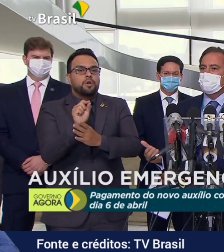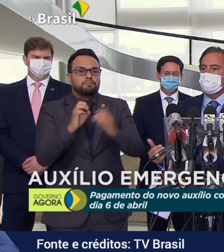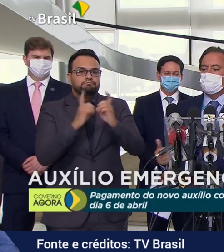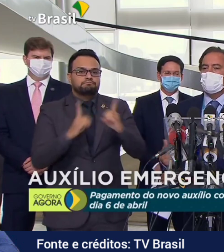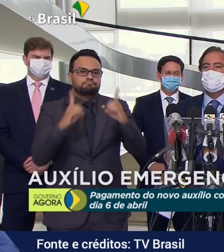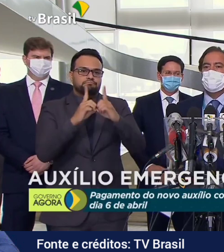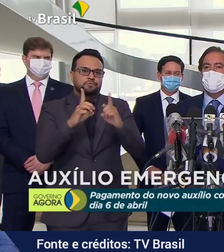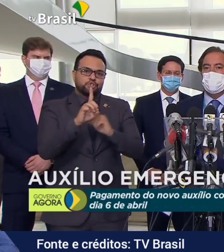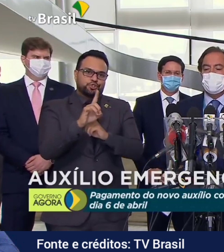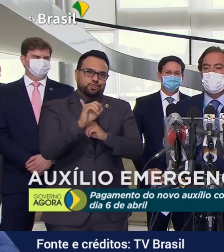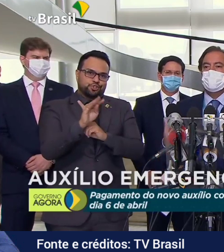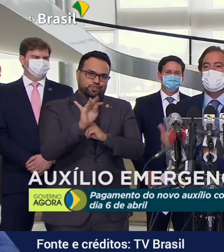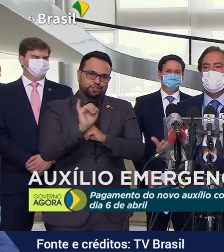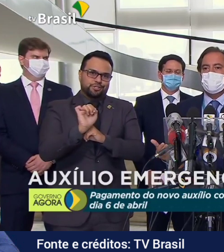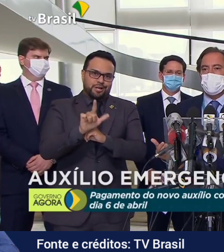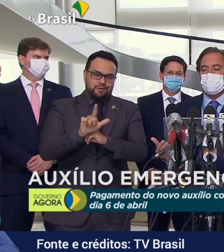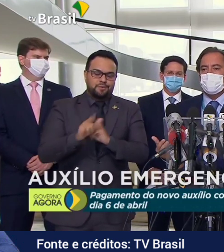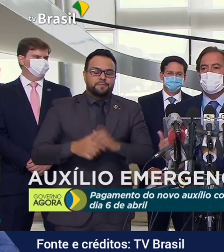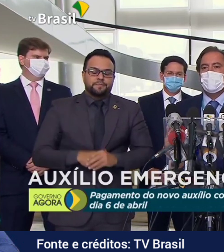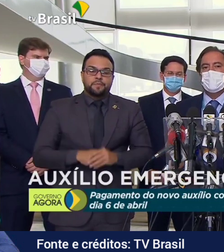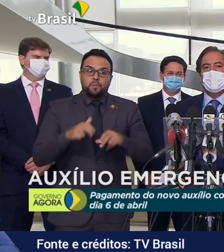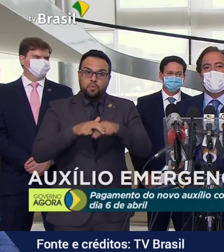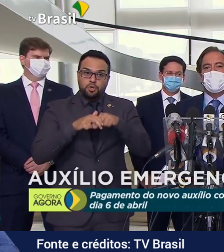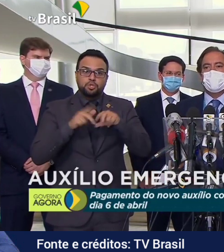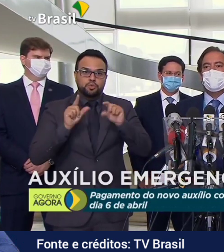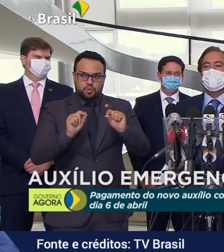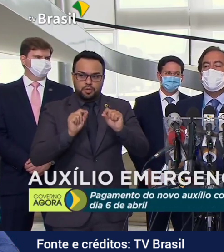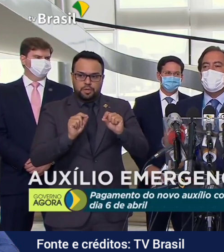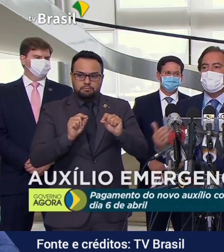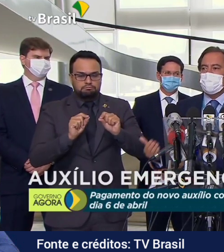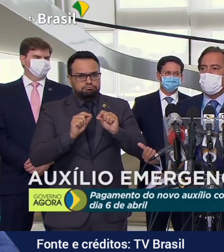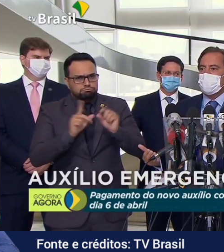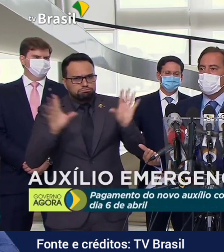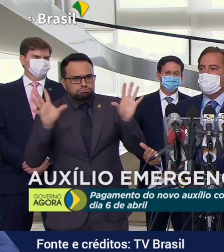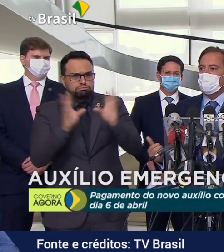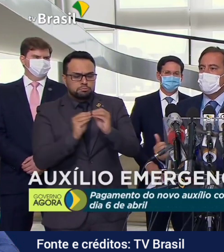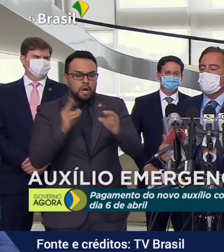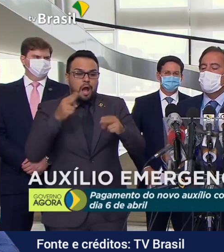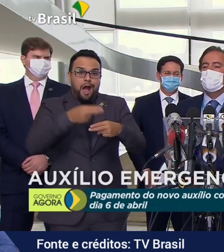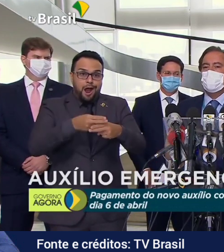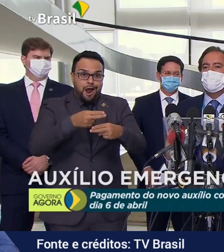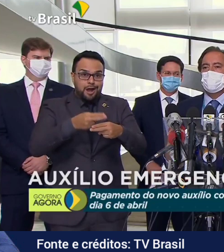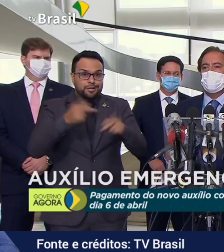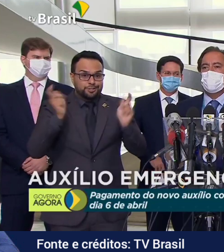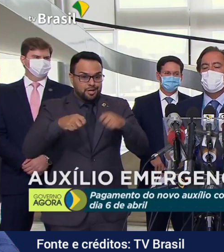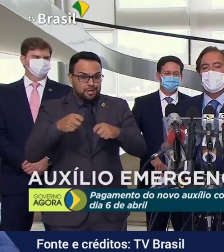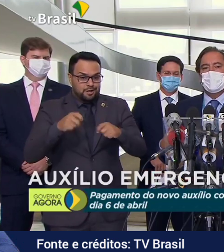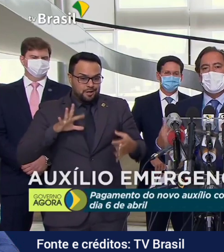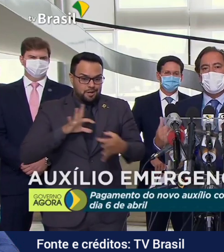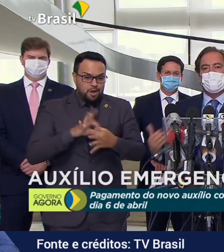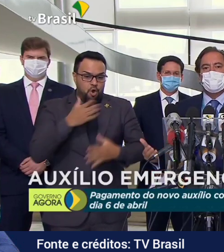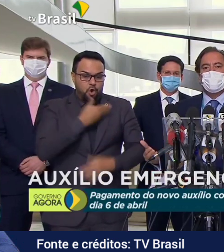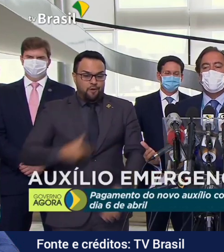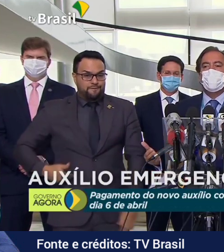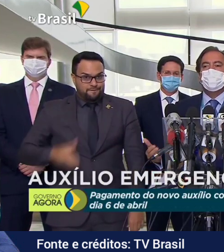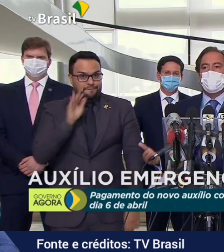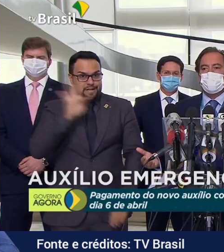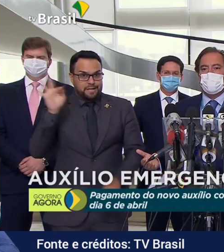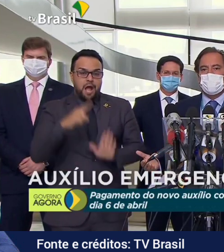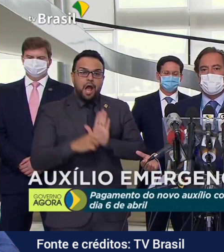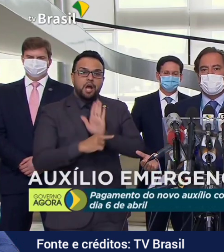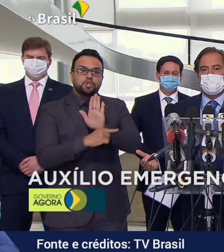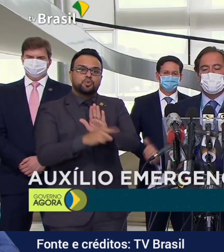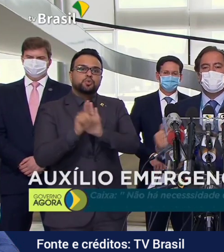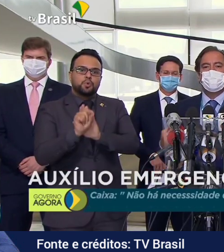vendo isso. Então, de uma maneira sintética, a Caixa, mais uma vez, o governo federal, ajuda na